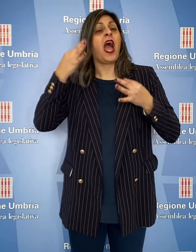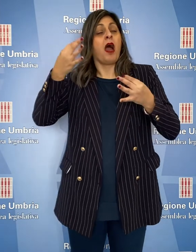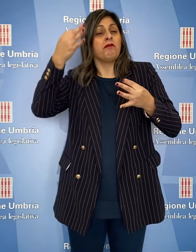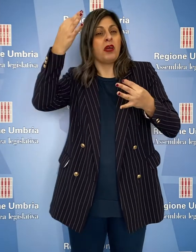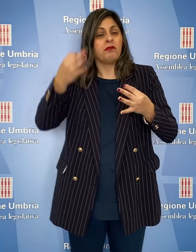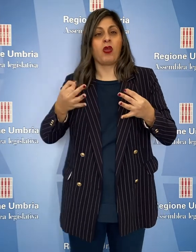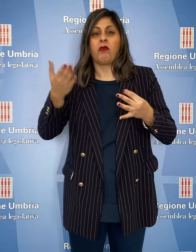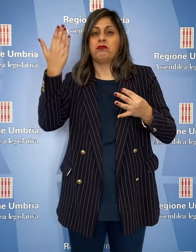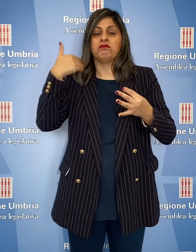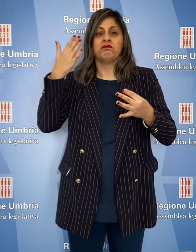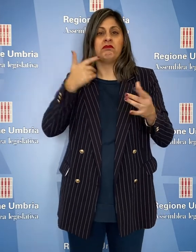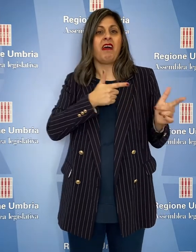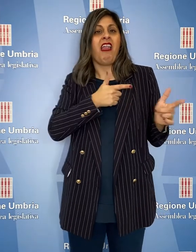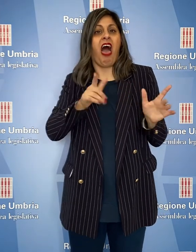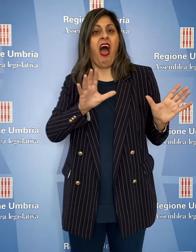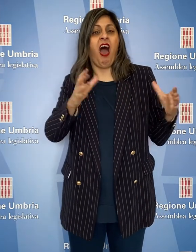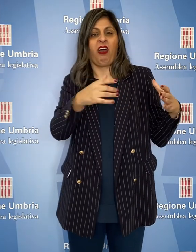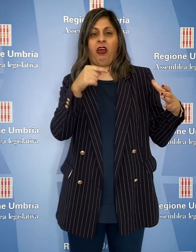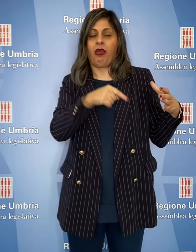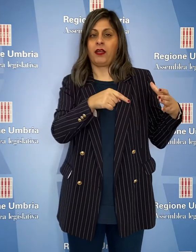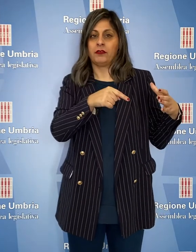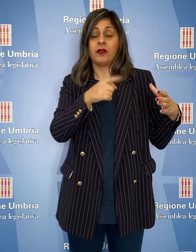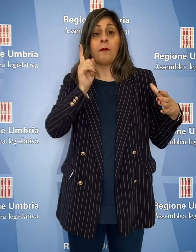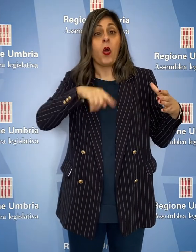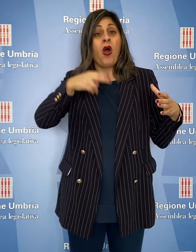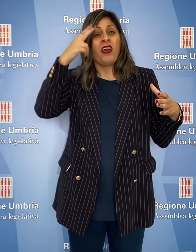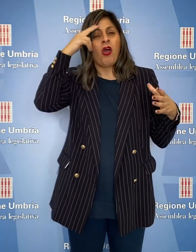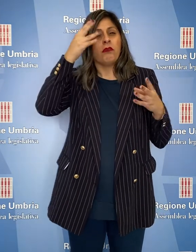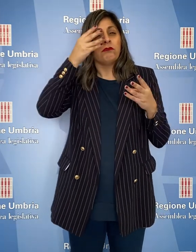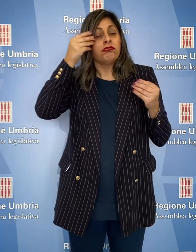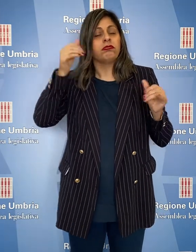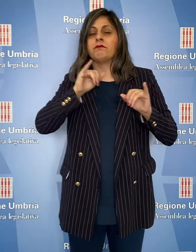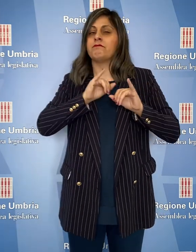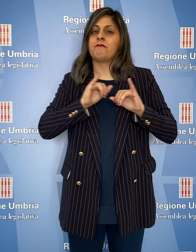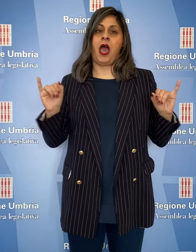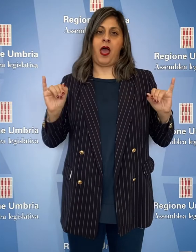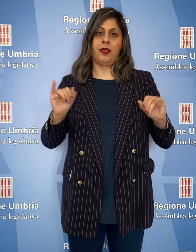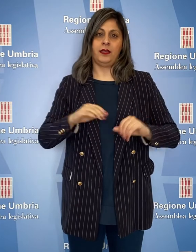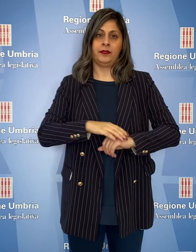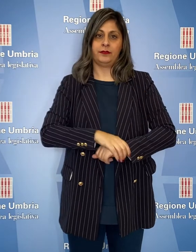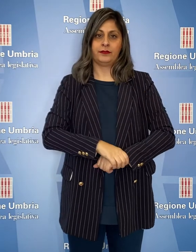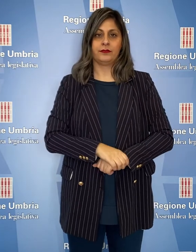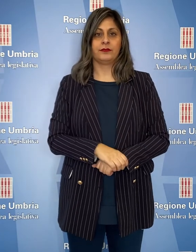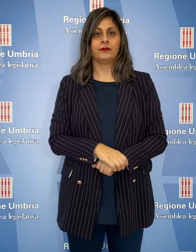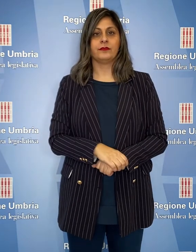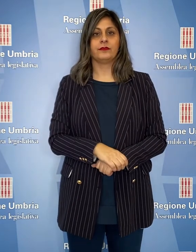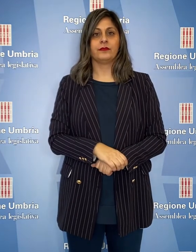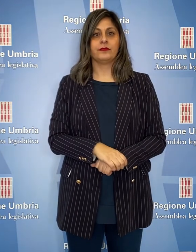il ricordo di quanto avvenuto nei lager, affinché il ricordo non si affievolisca mai.